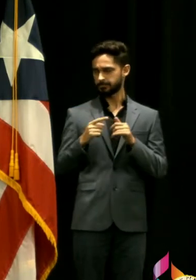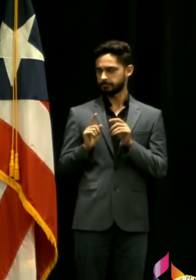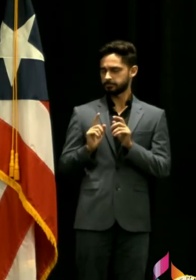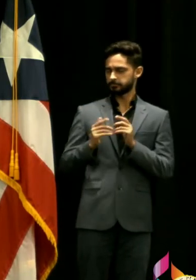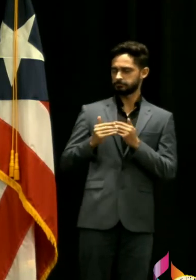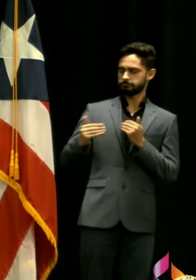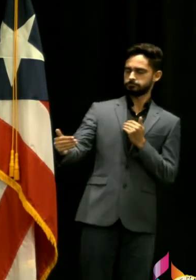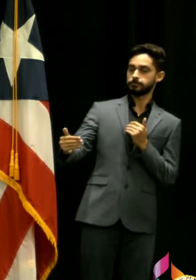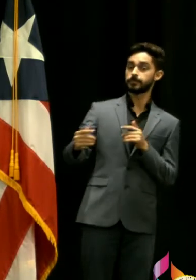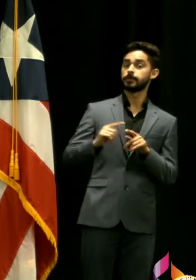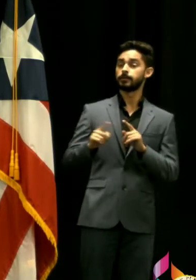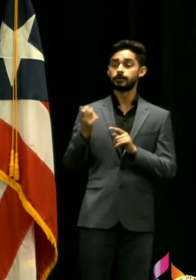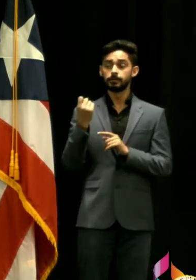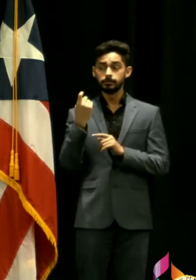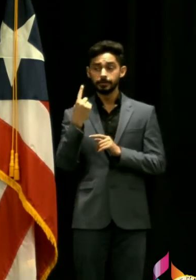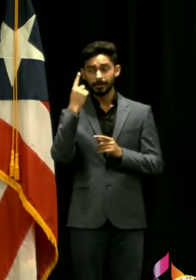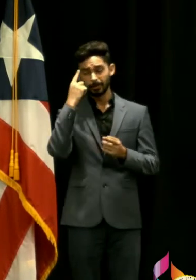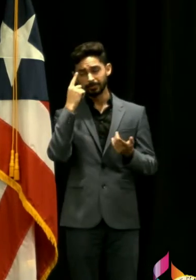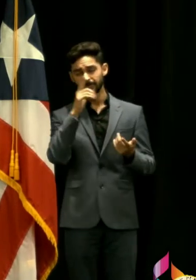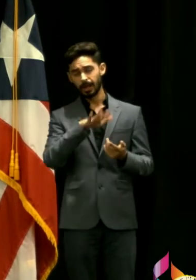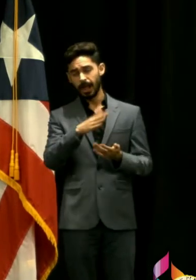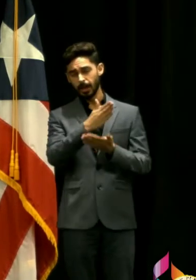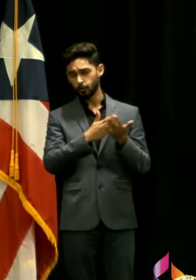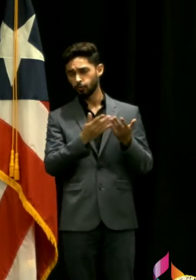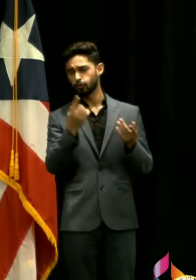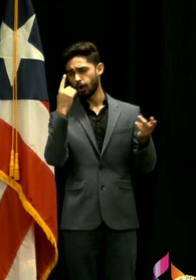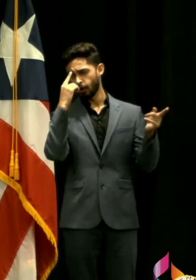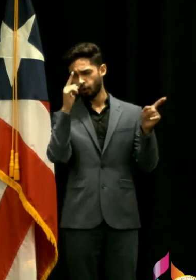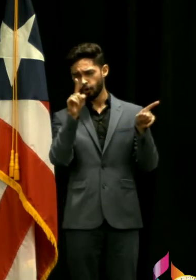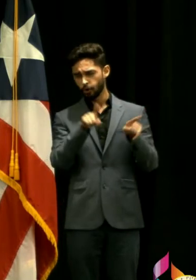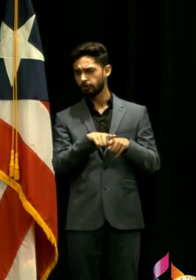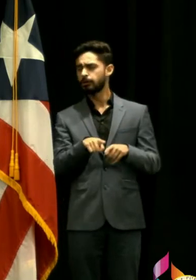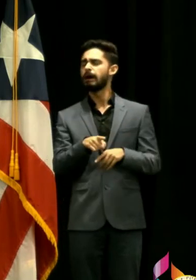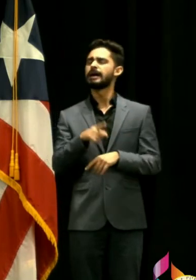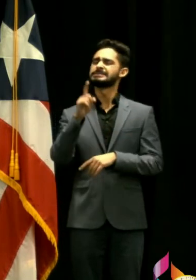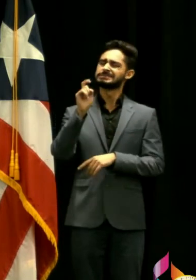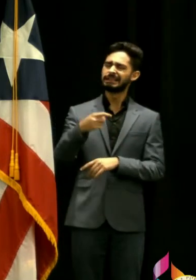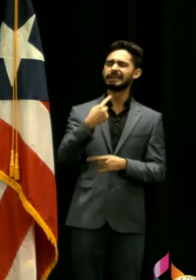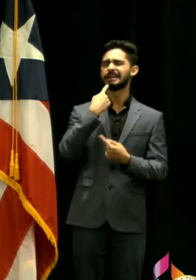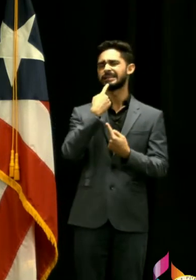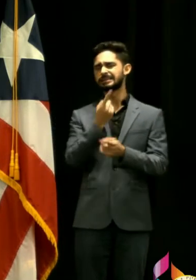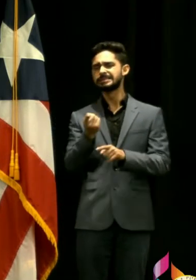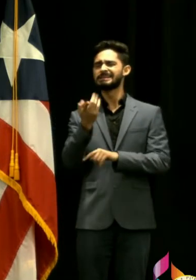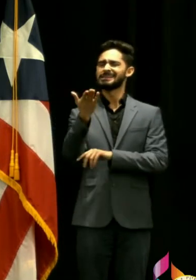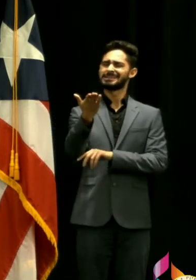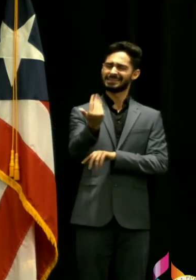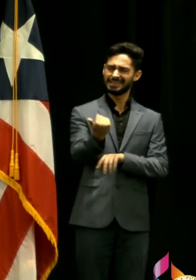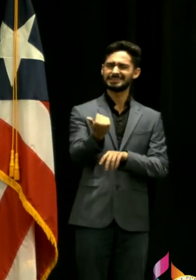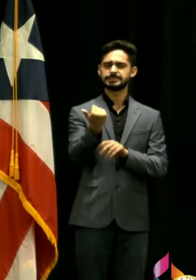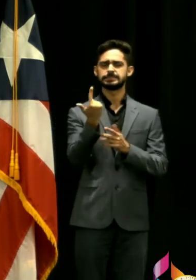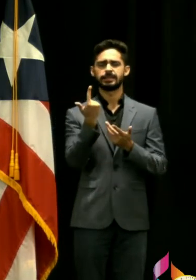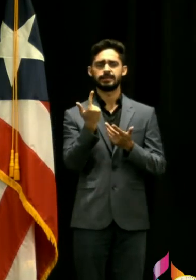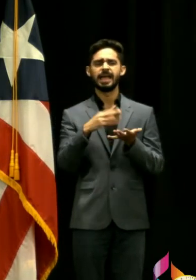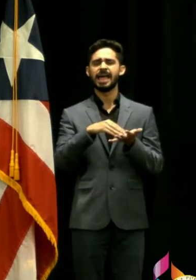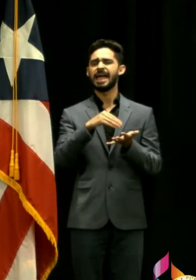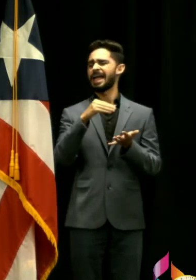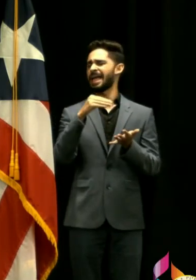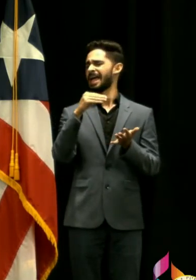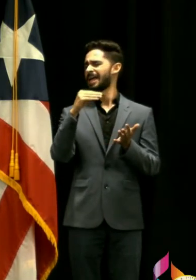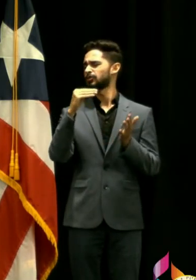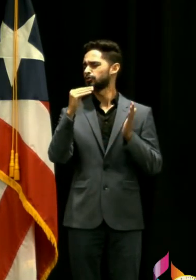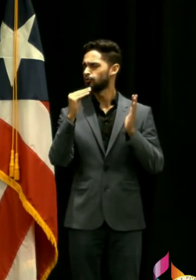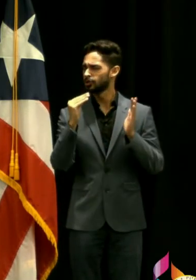indicó que no les parece correcto el que se diga tiene que ser por decir 15 estudiantes por maestro una regla